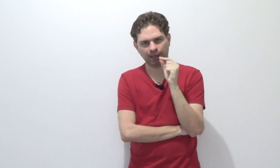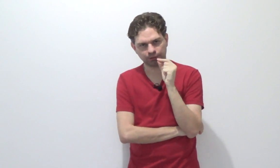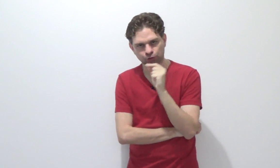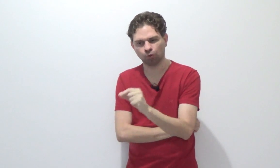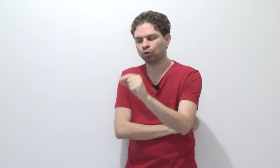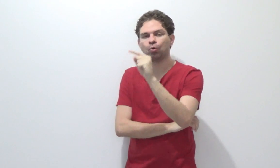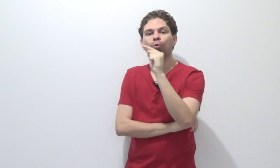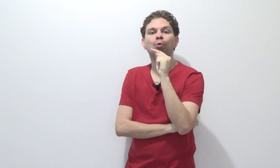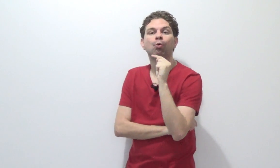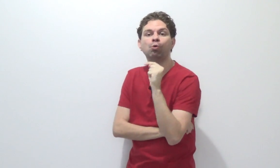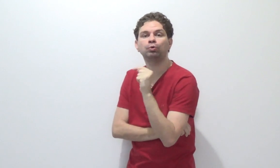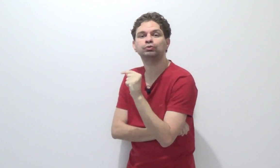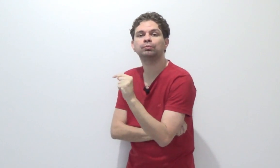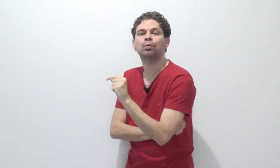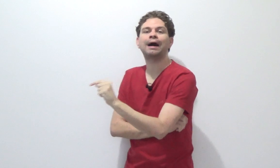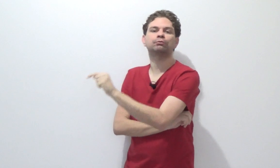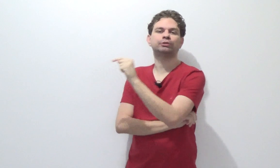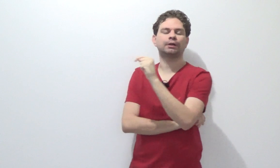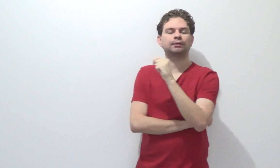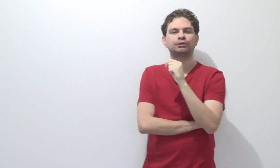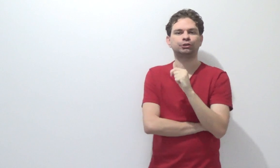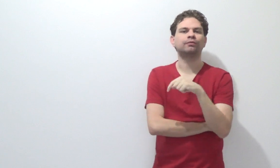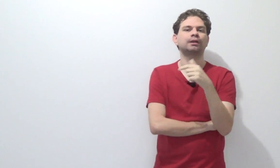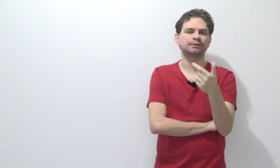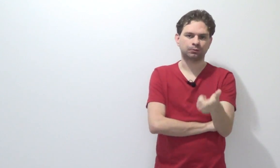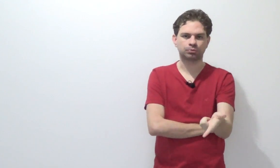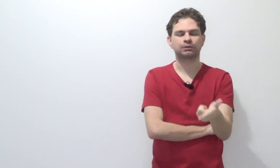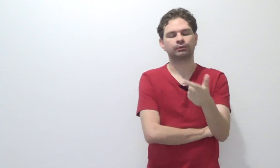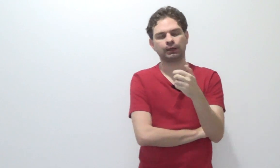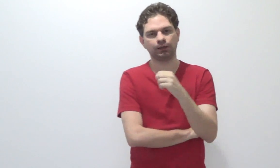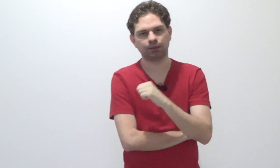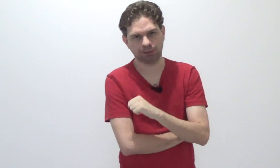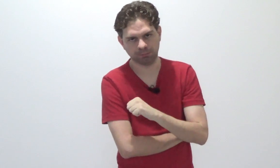realizou o último ato de tentativa da execução daquele crime.